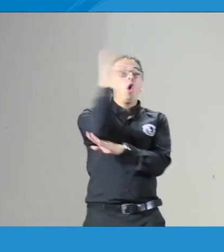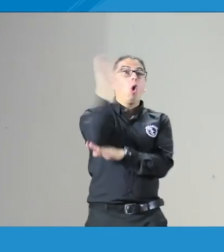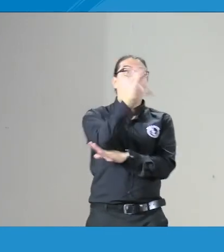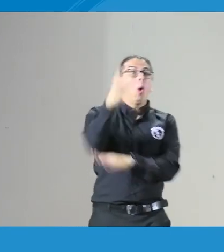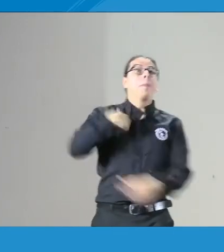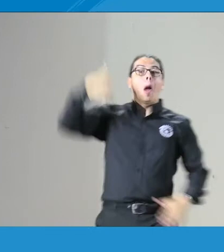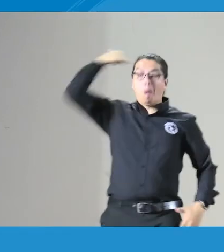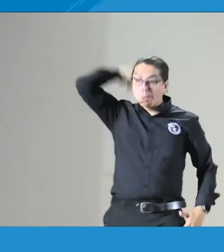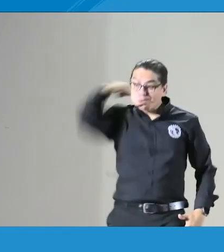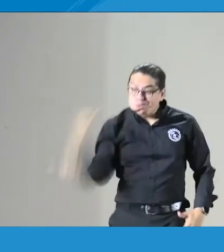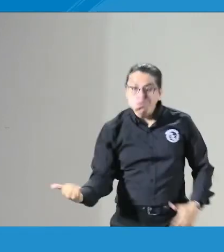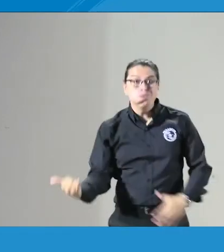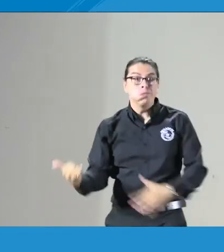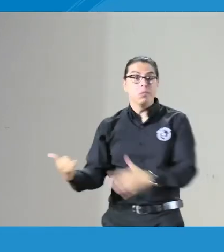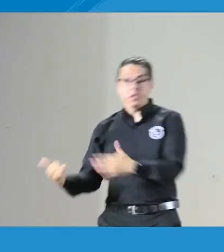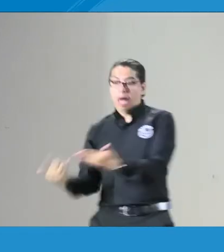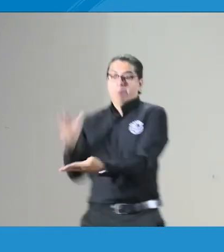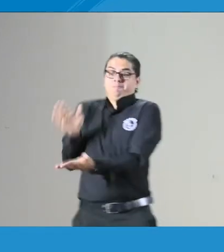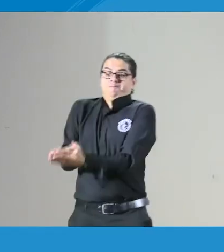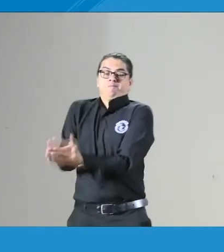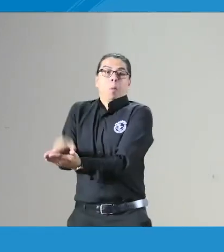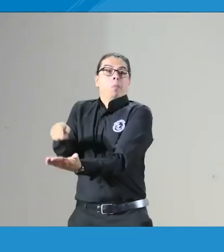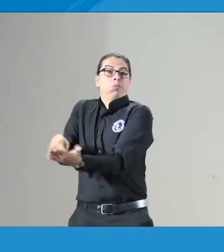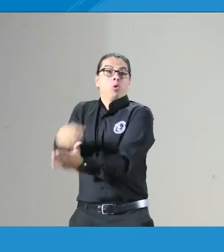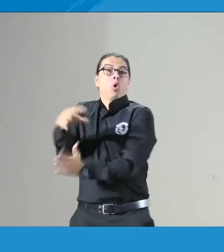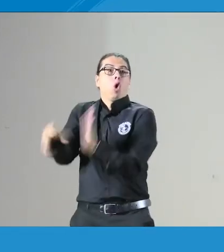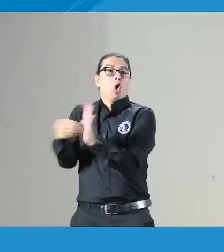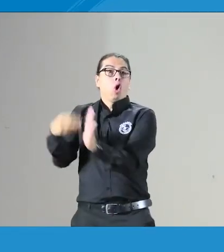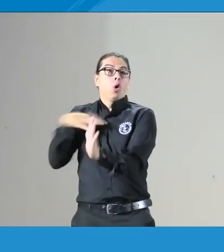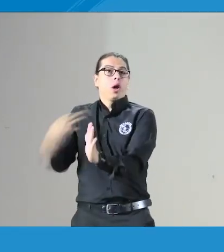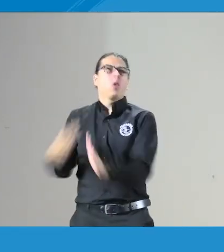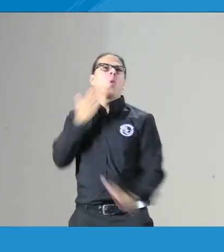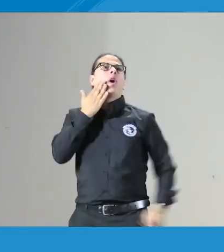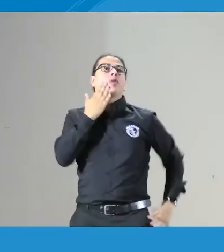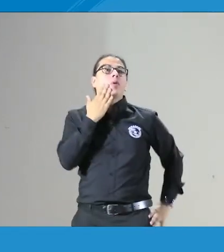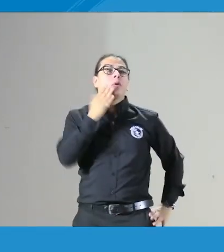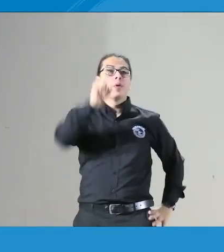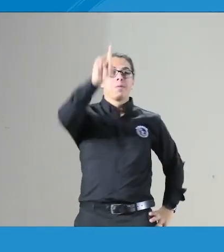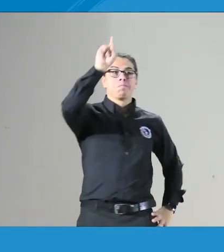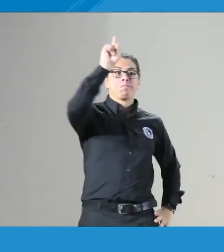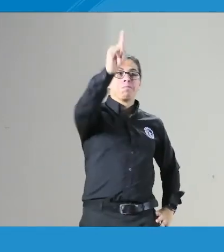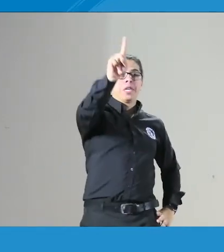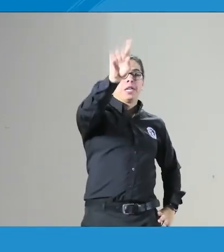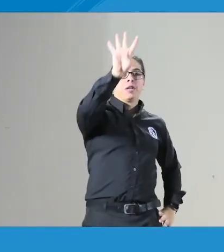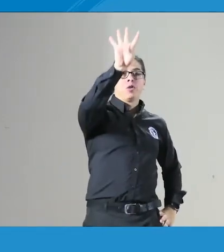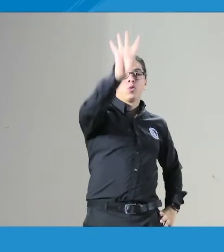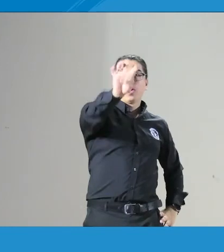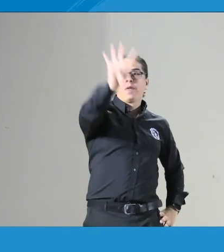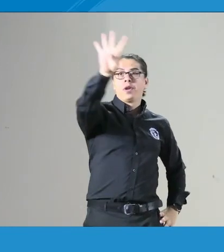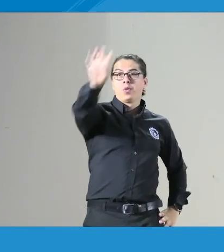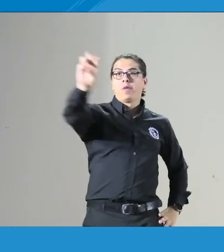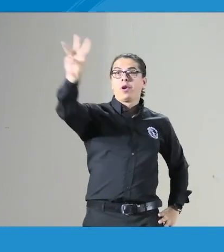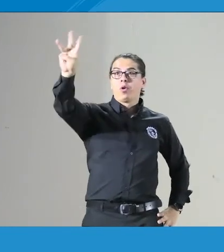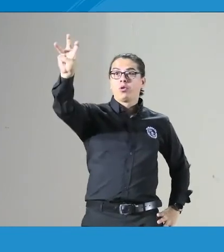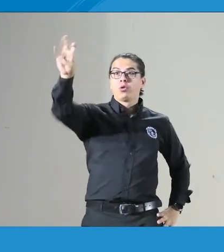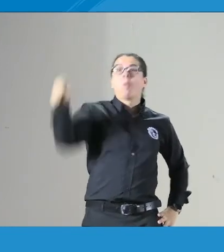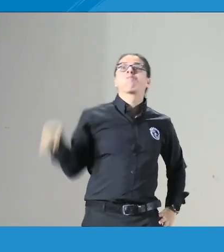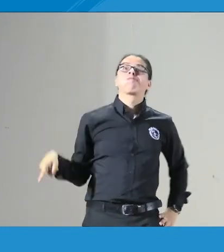entonces Colombia ya tenía un documento o un código de ética de cuatro en 1998